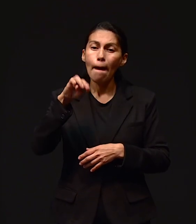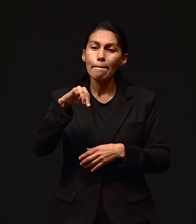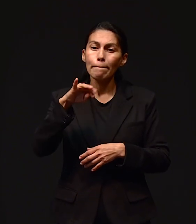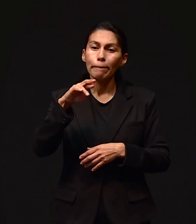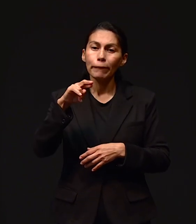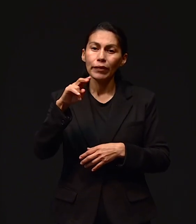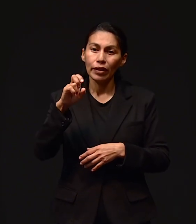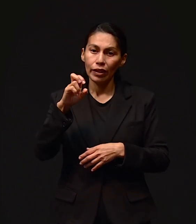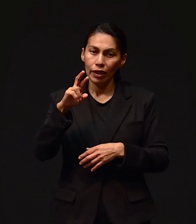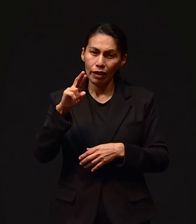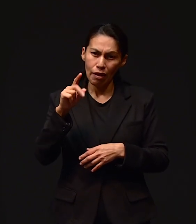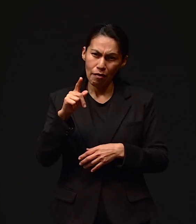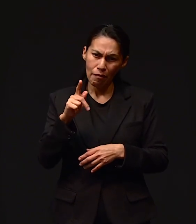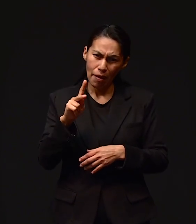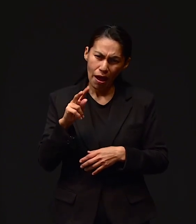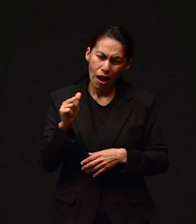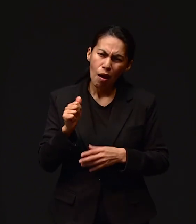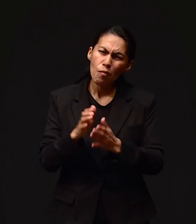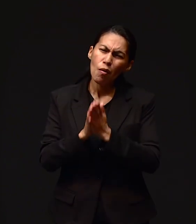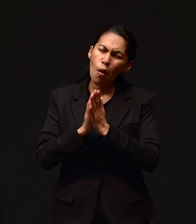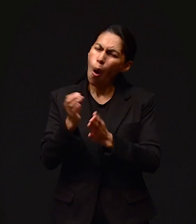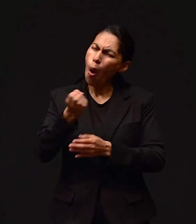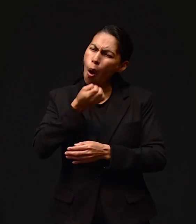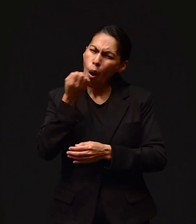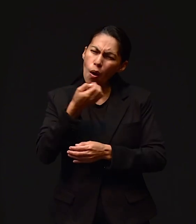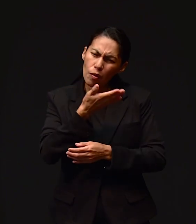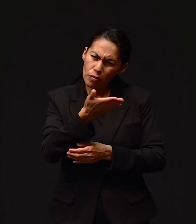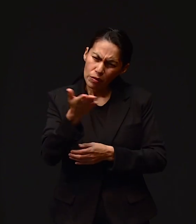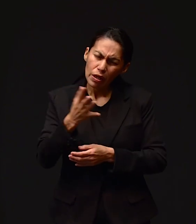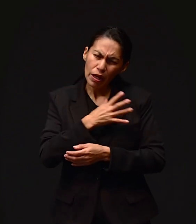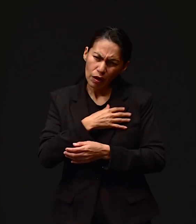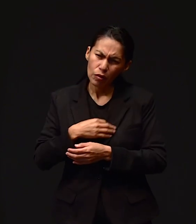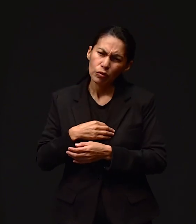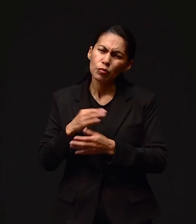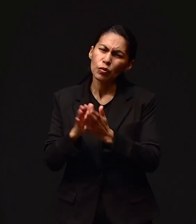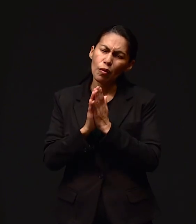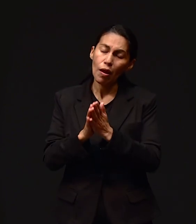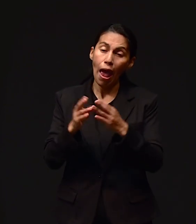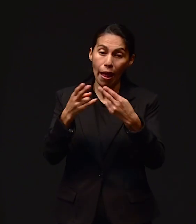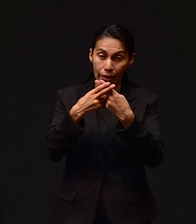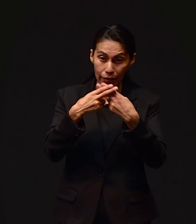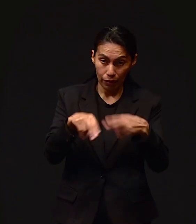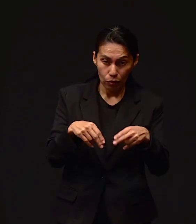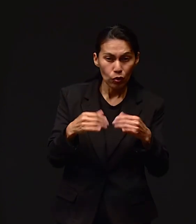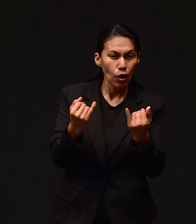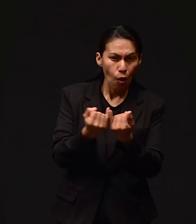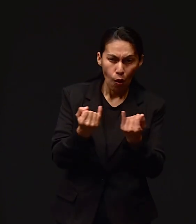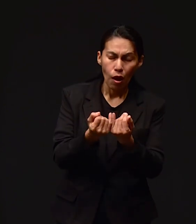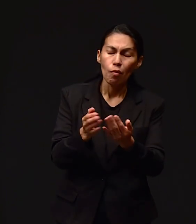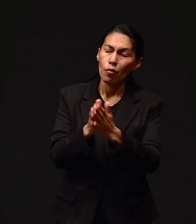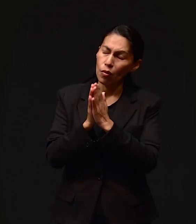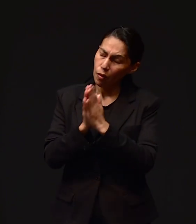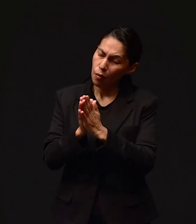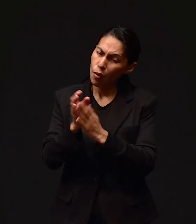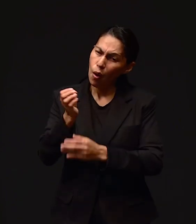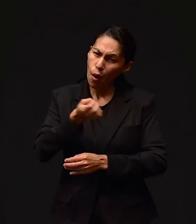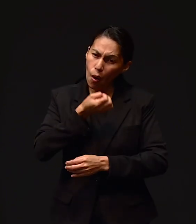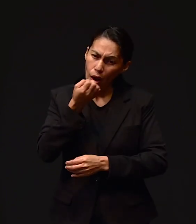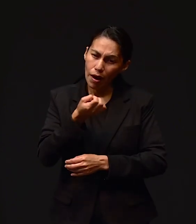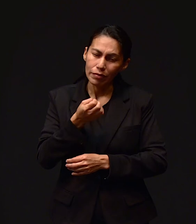nietos Claro que sí Minerva Nos sentimos dichosos De participar en tus oraciones